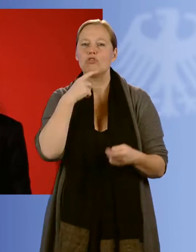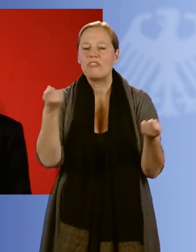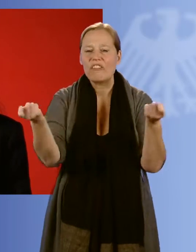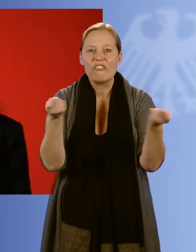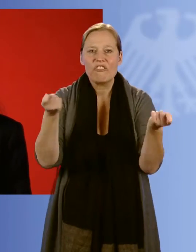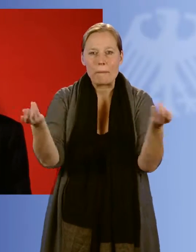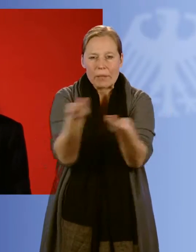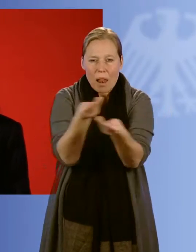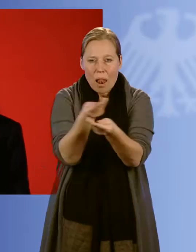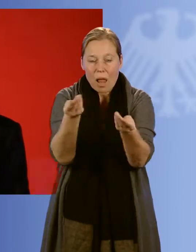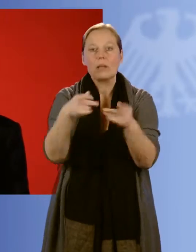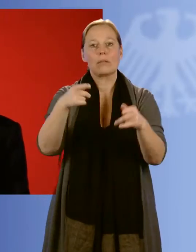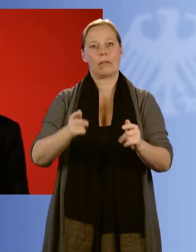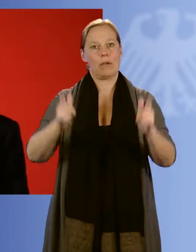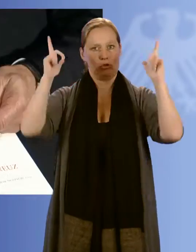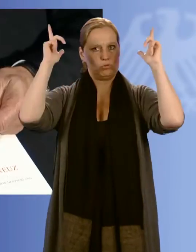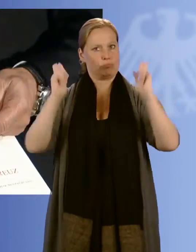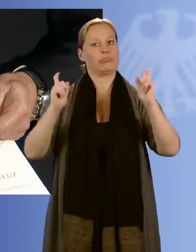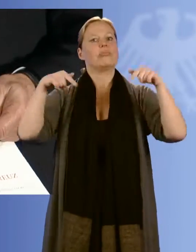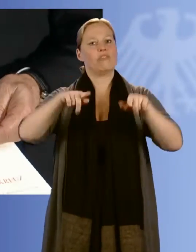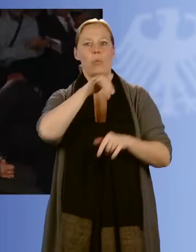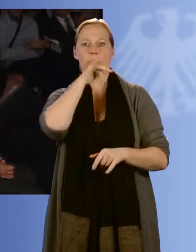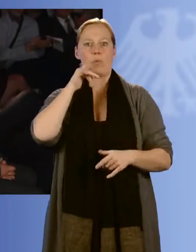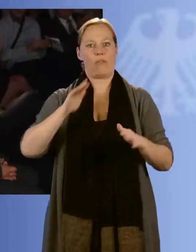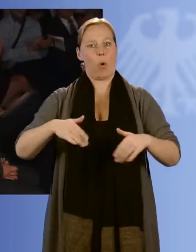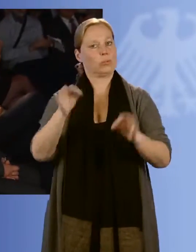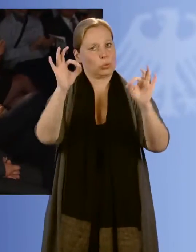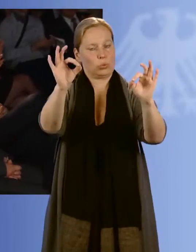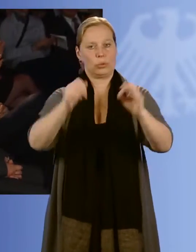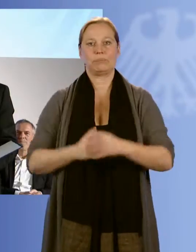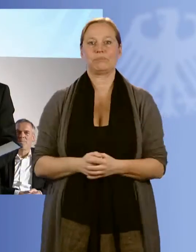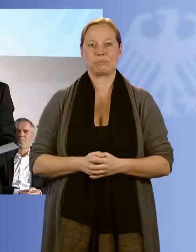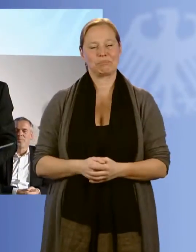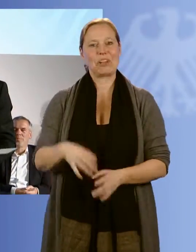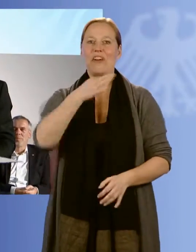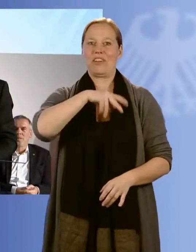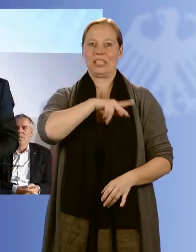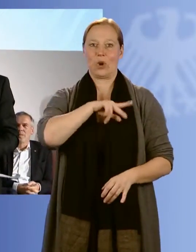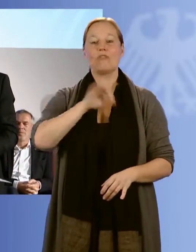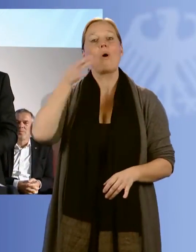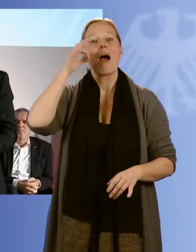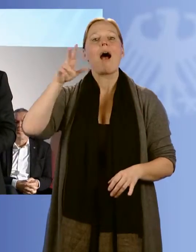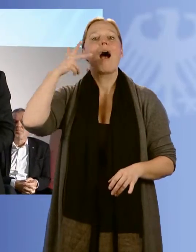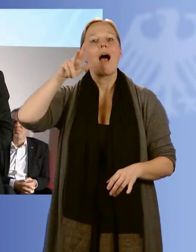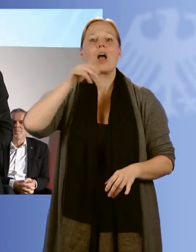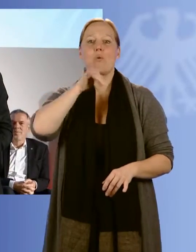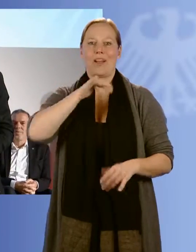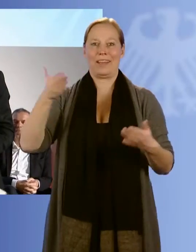damit der Start ins Berufsleben gelingt. Der Verdienstorden der Bundesrepublik Deutschland für Heinz Junge.